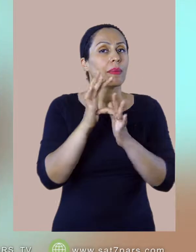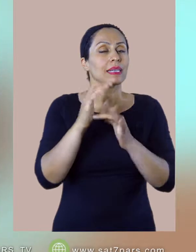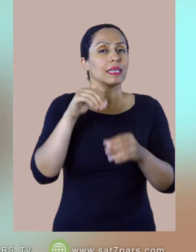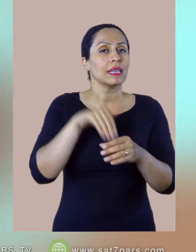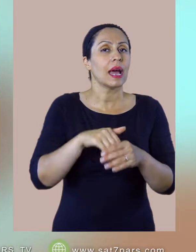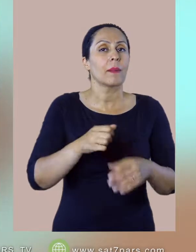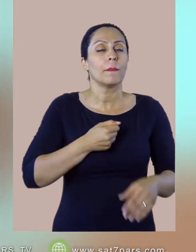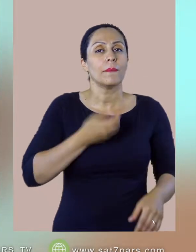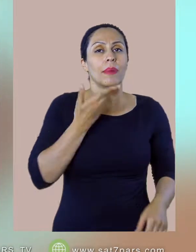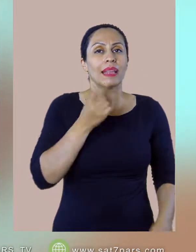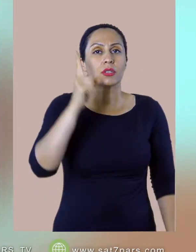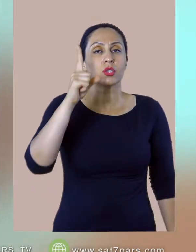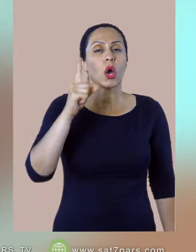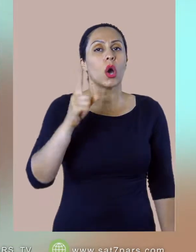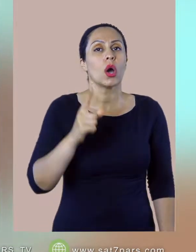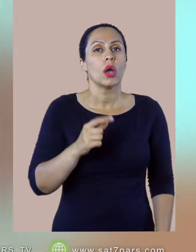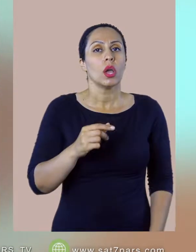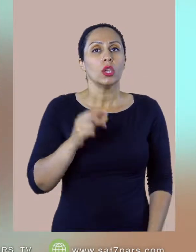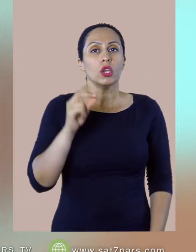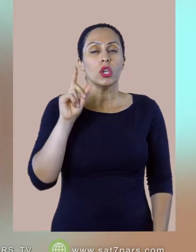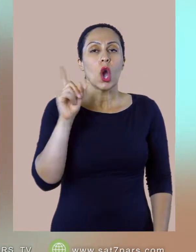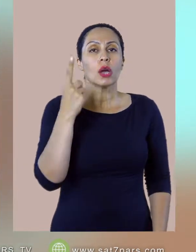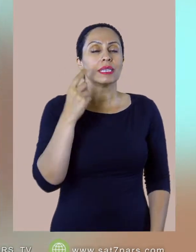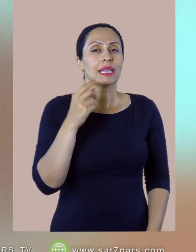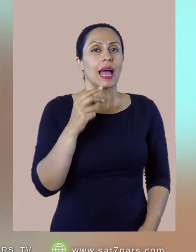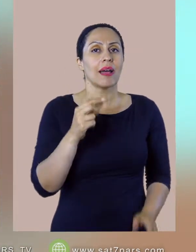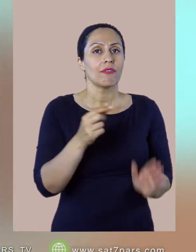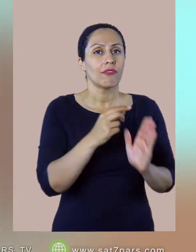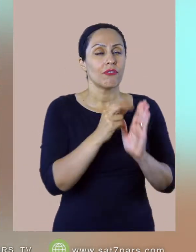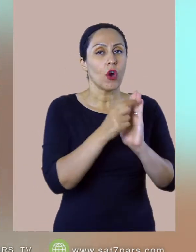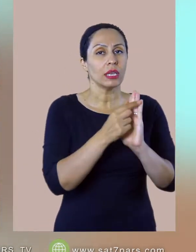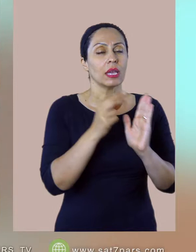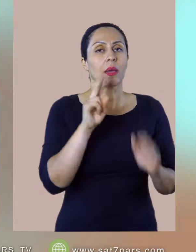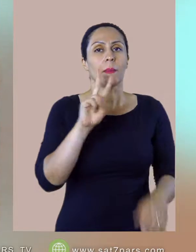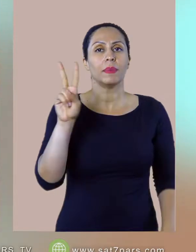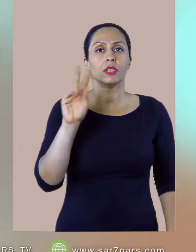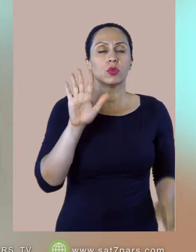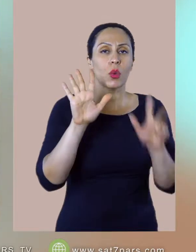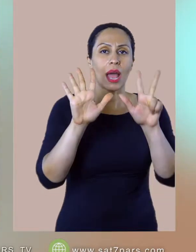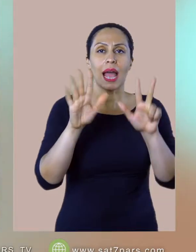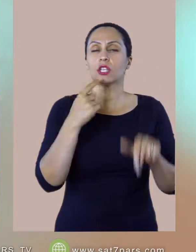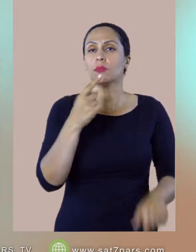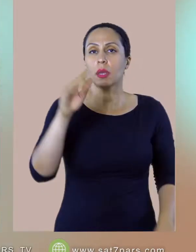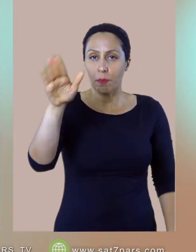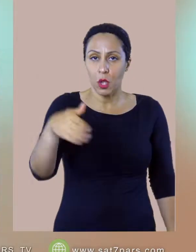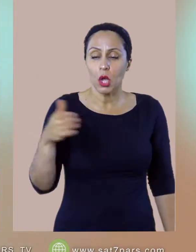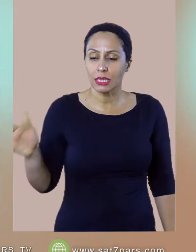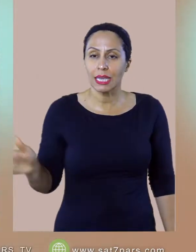بیست و هشت میگه بیایید نزد من ای چی کار